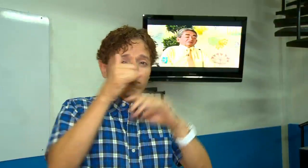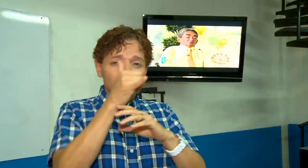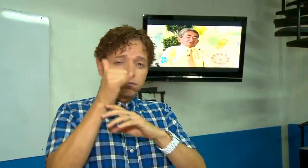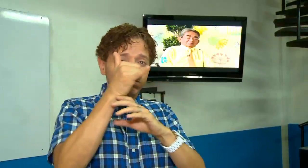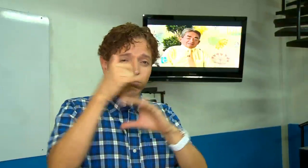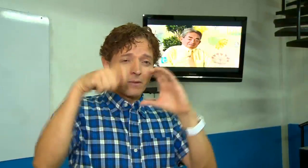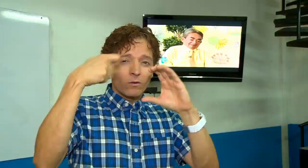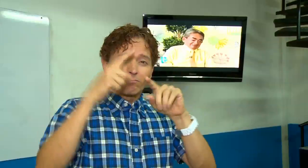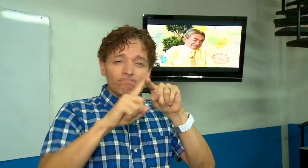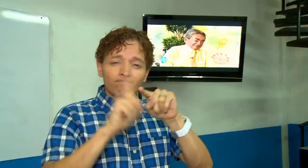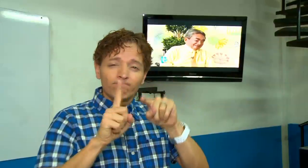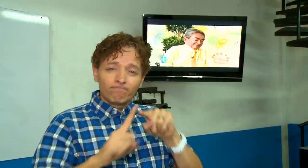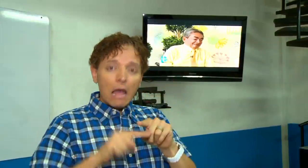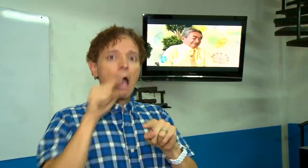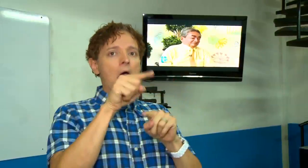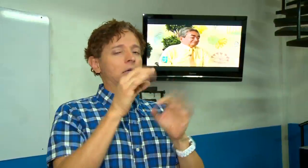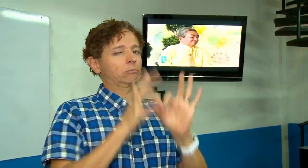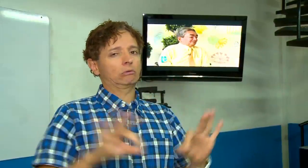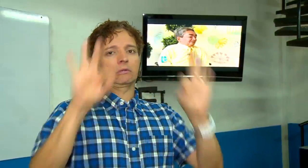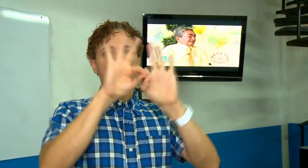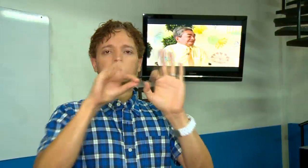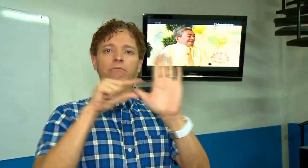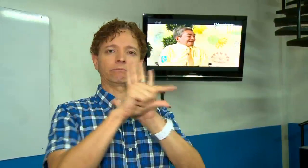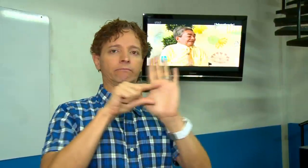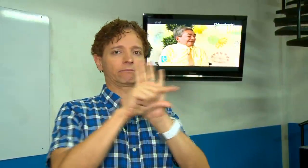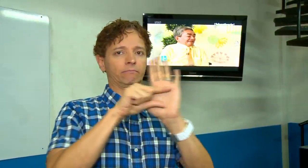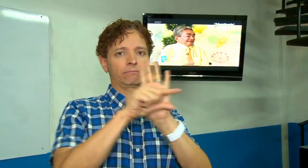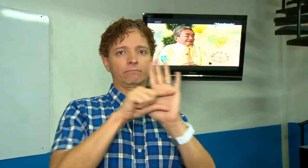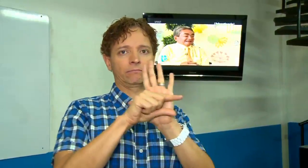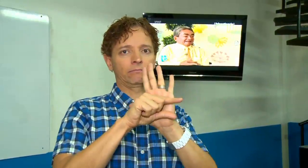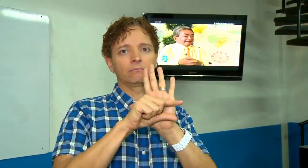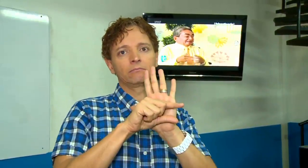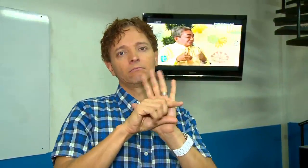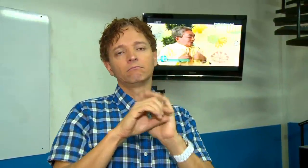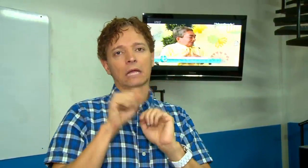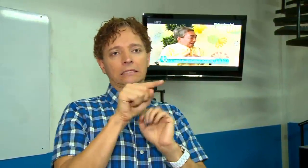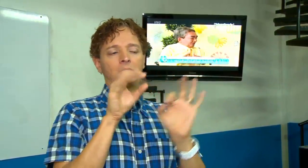es muy importante el close caution en las películas. bueno,